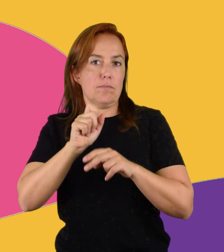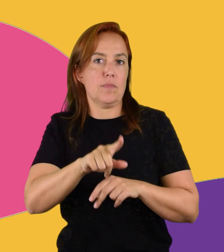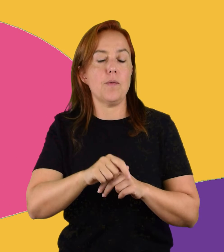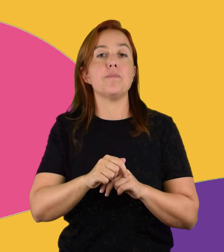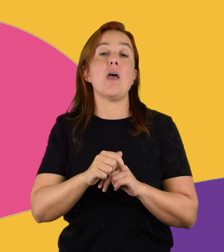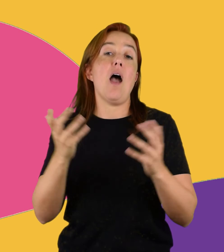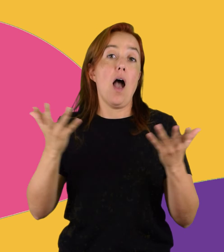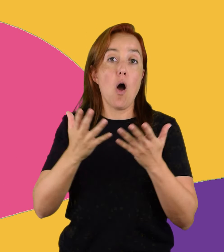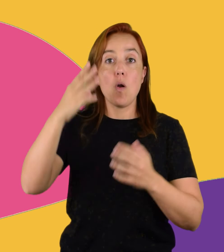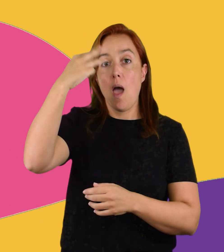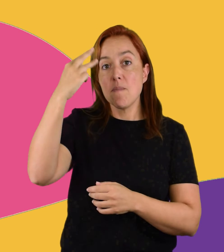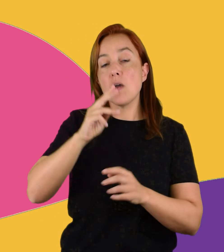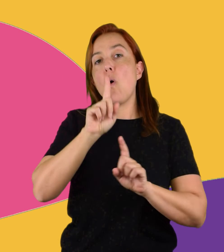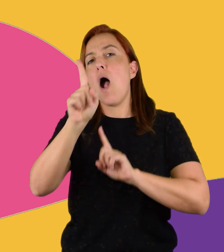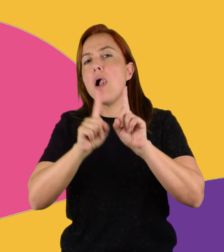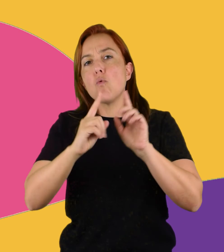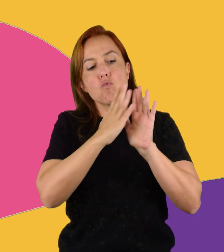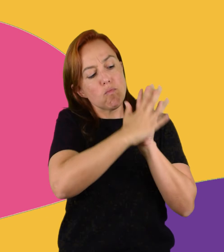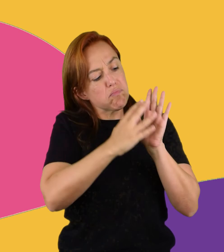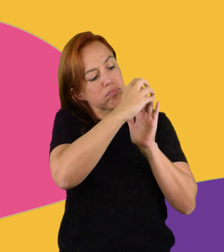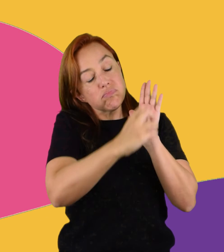Antiguamente fue la lengua del Imperio Azteca.